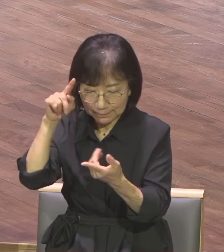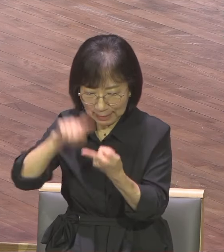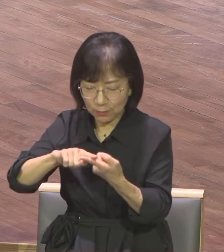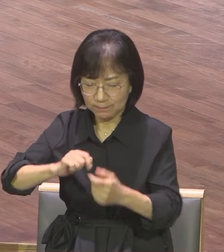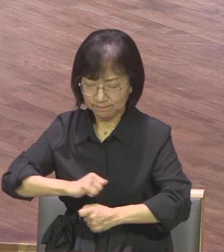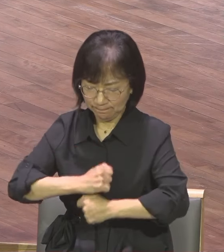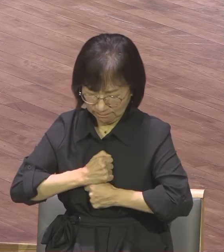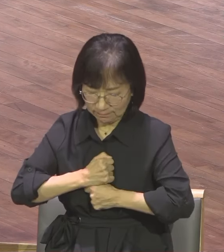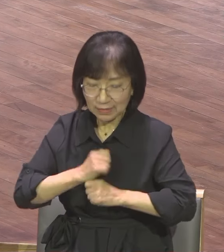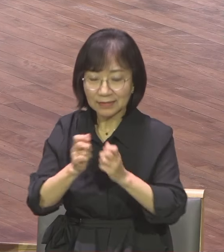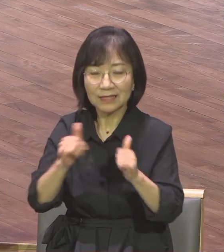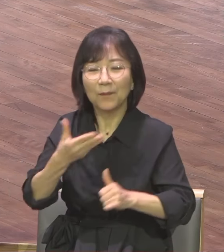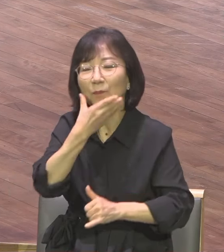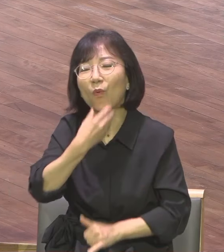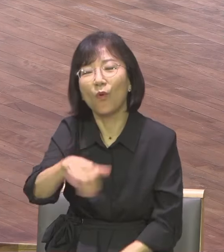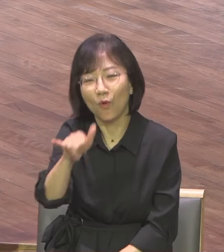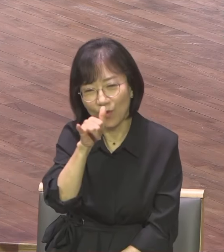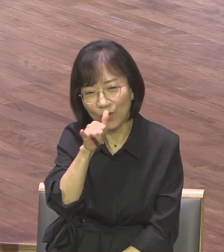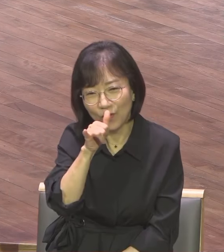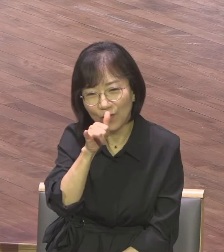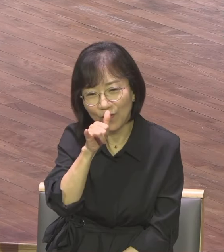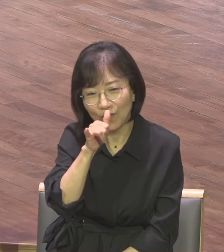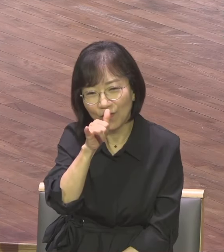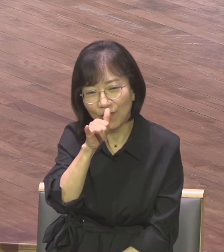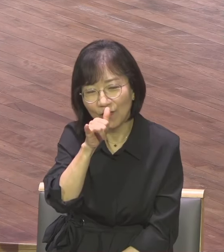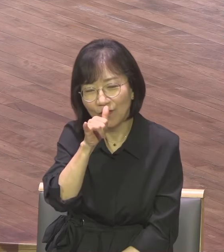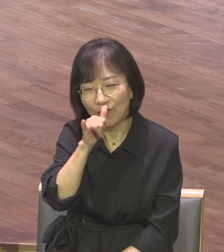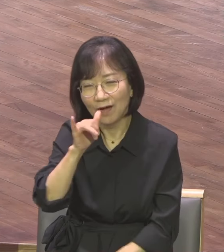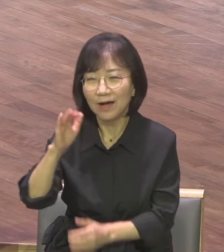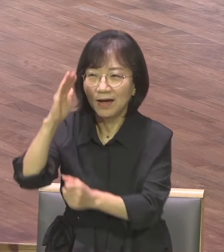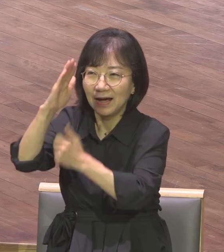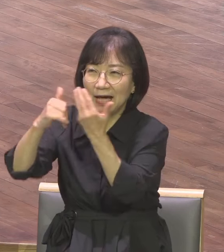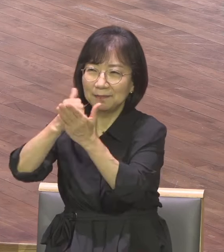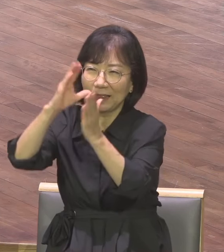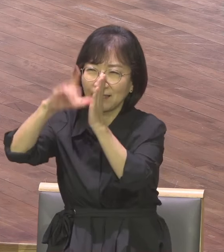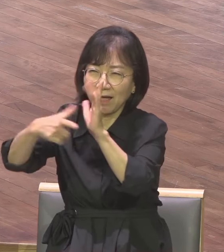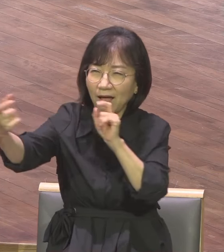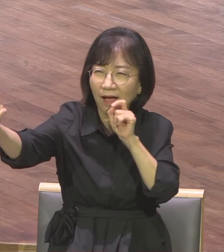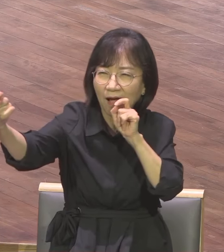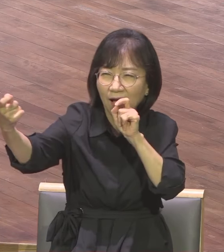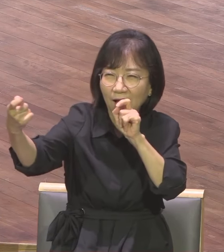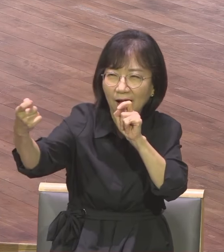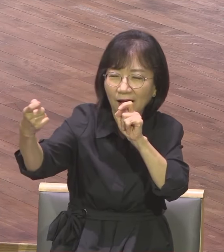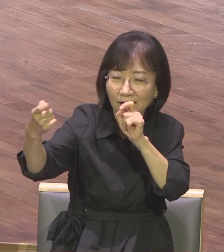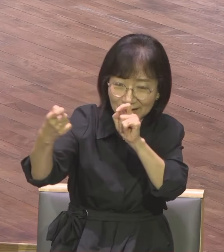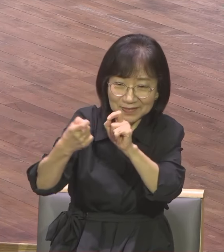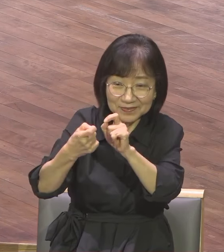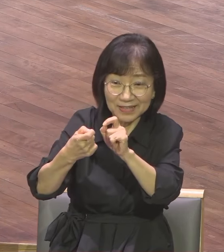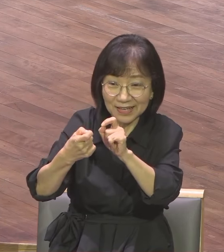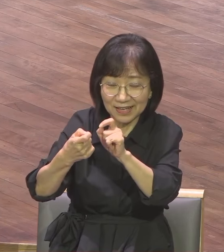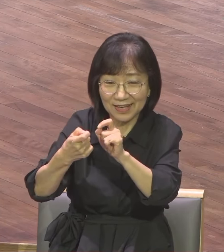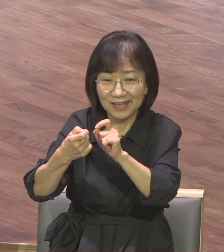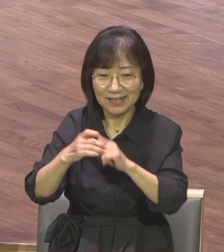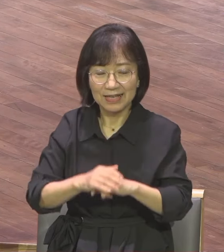자는 복이 있나니 때가 가까웁니다 때가 가까울수록 이 말씀을 읽는 자